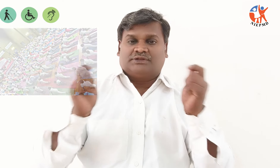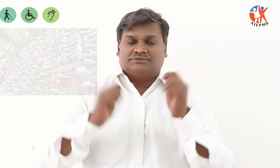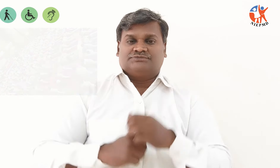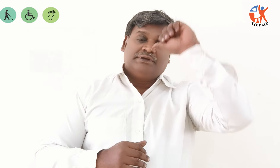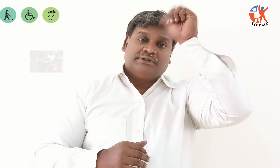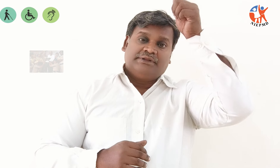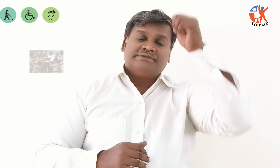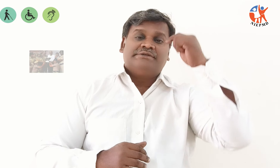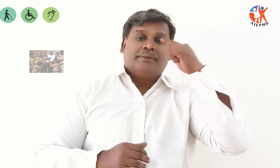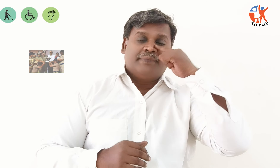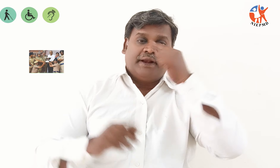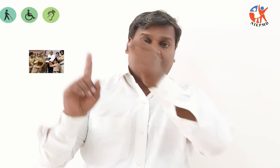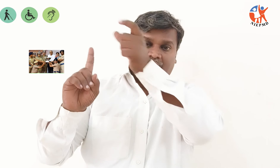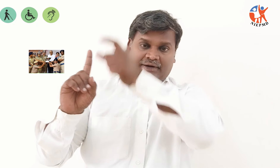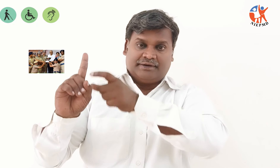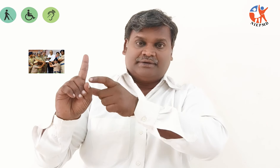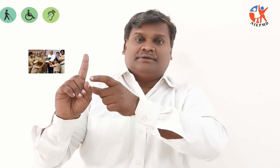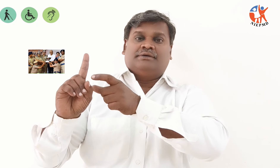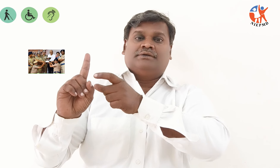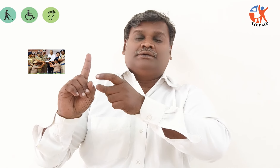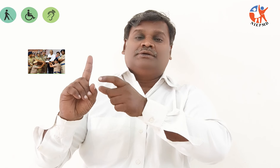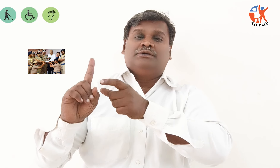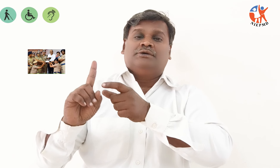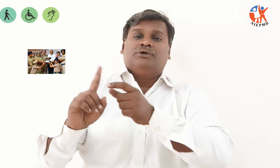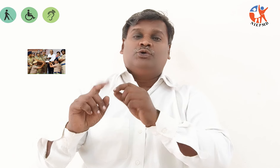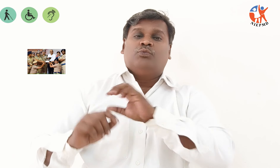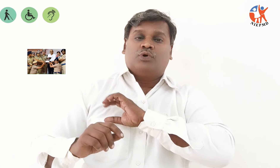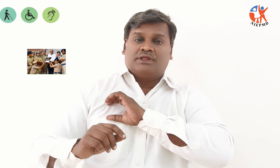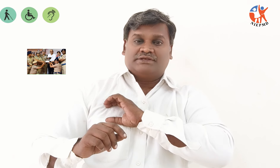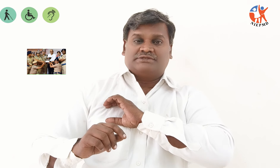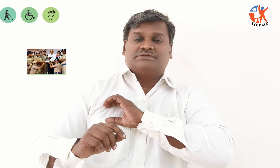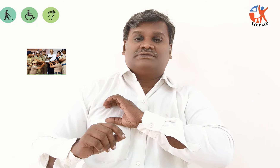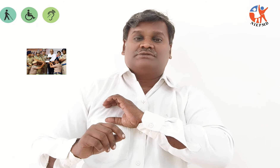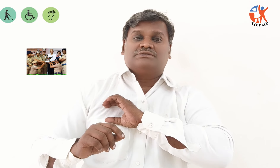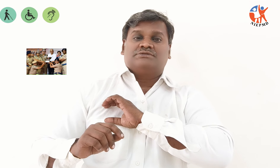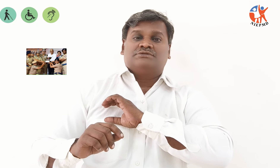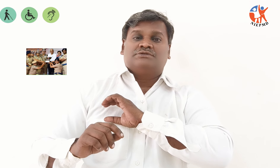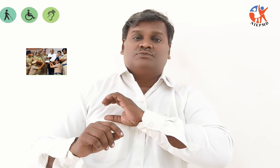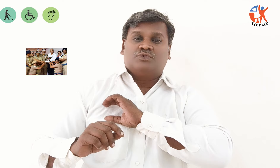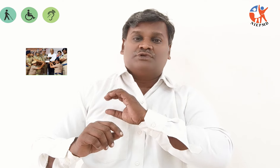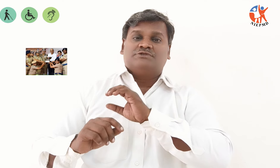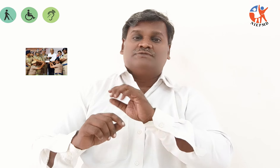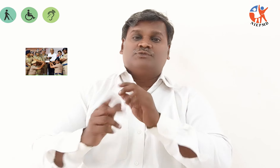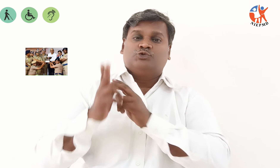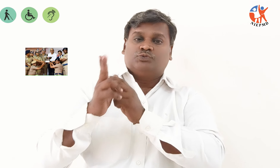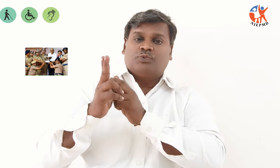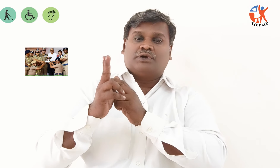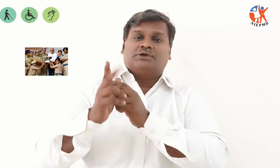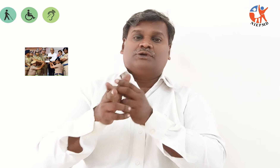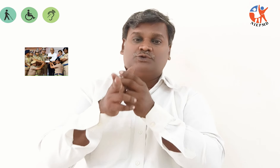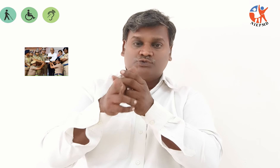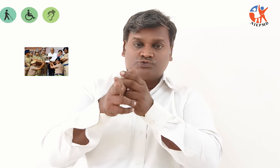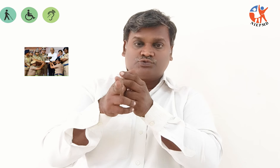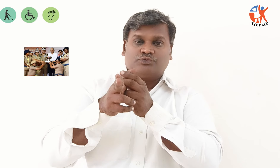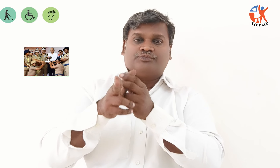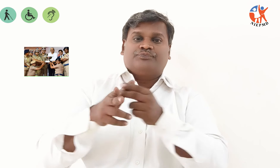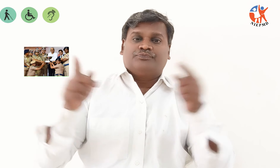தேசைய பென் போலிசாருக்கான துப்பாக்கி சுடும் போட்டி தமிழக காவல் துரைசார்பில் நடத்தப்பட்டது அதில் வெற்றிபெற்றானிக்கு